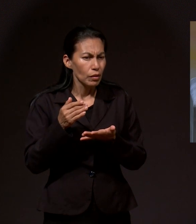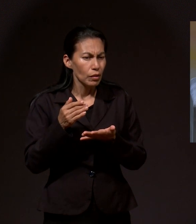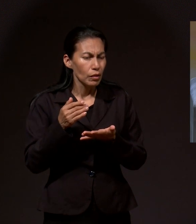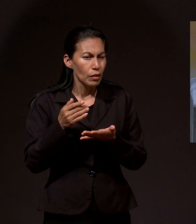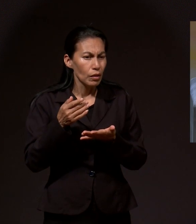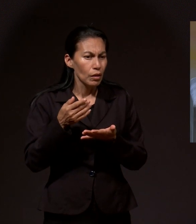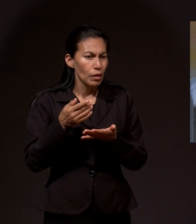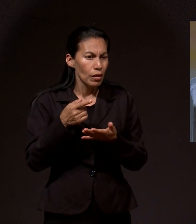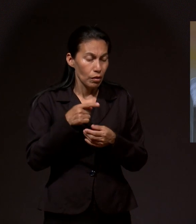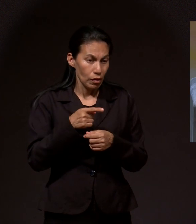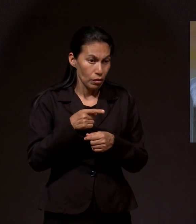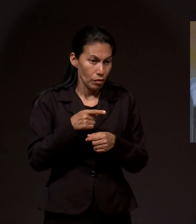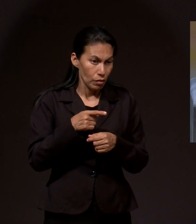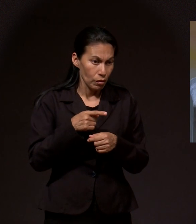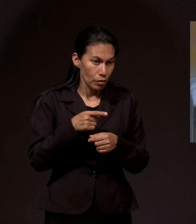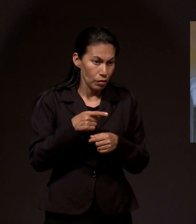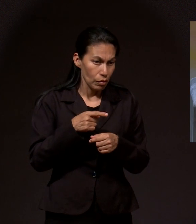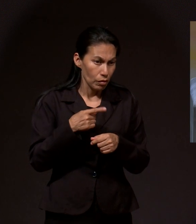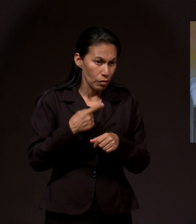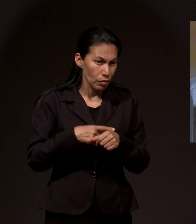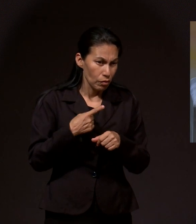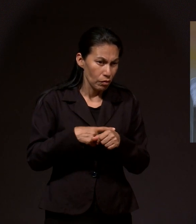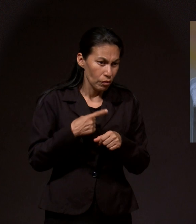mi perrito estaba enfermo.